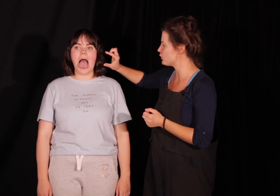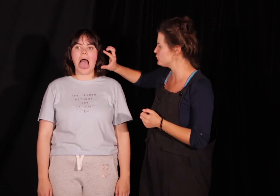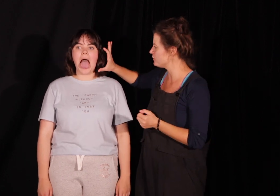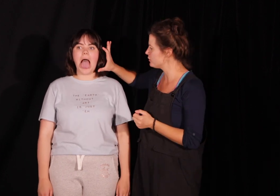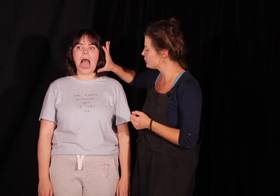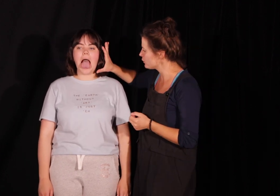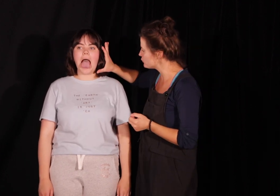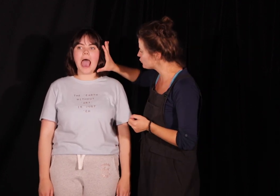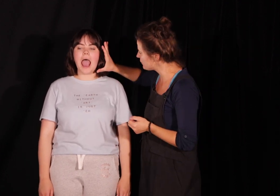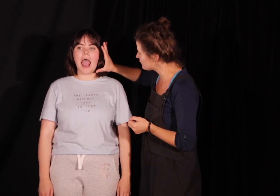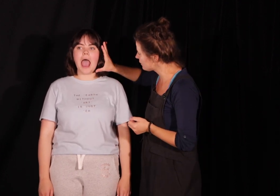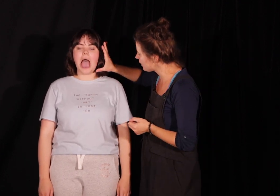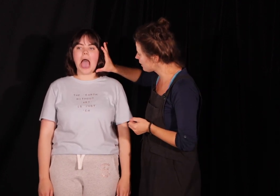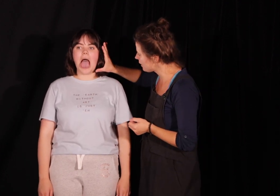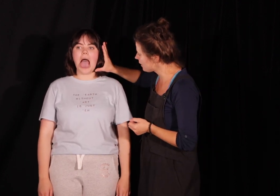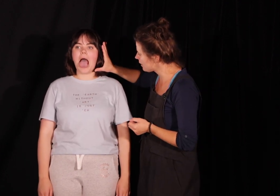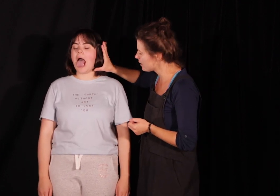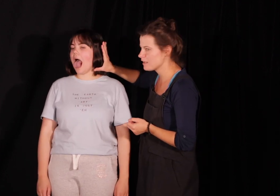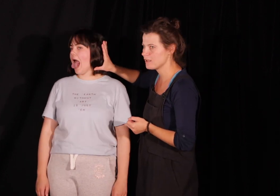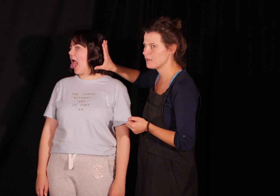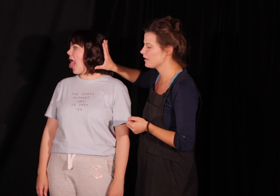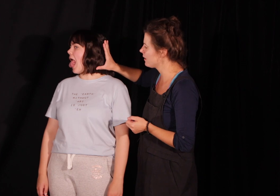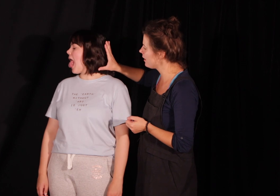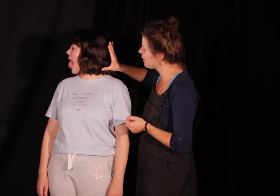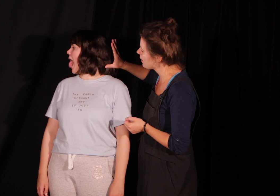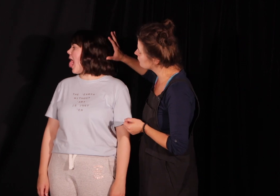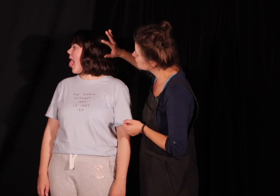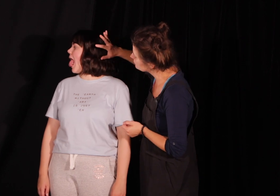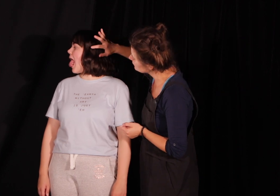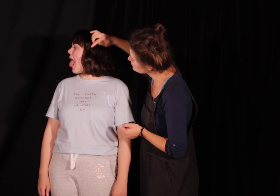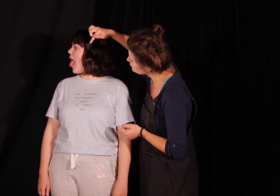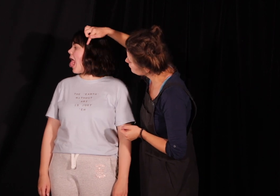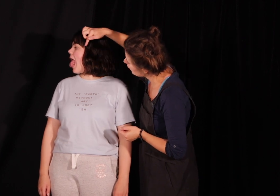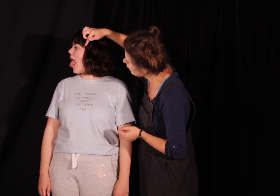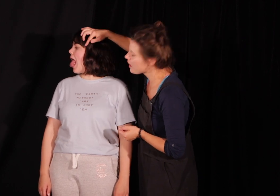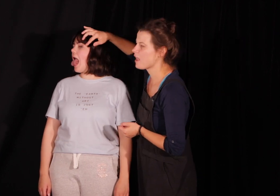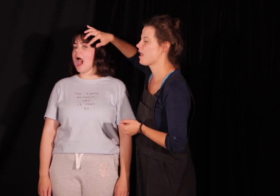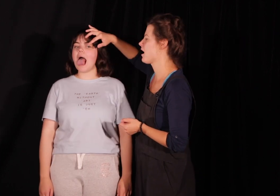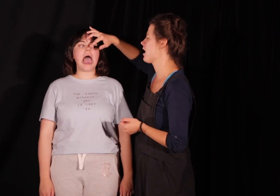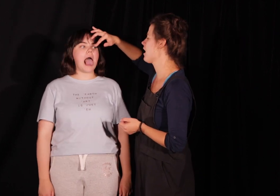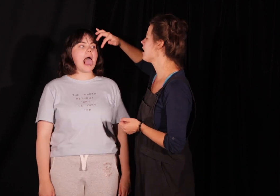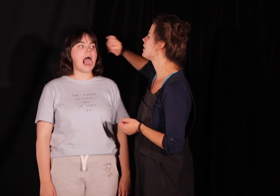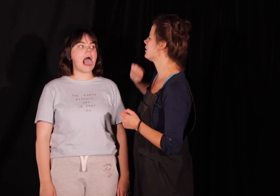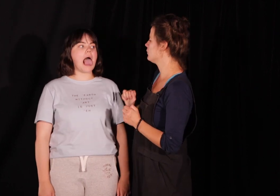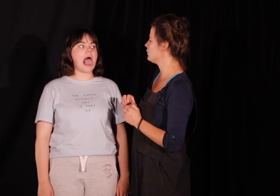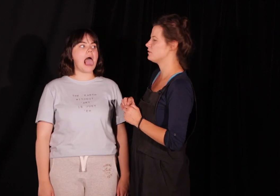kocik grzbiet. Mhm. W taki sposób. Mhm. Wonderful.